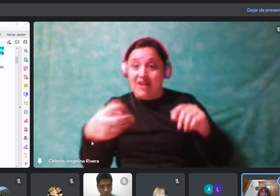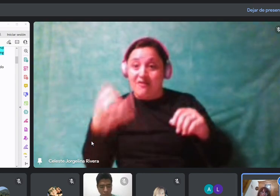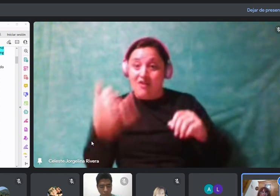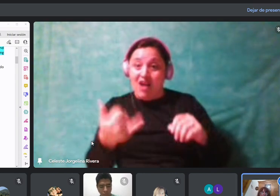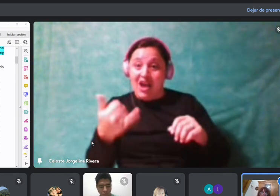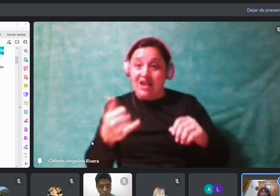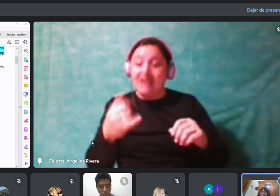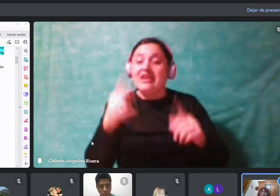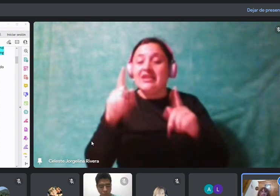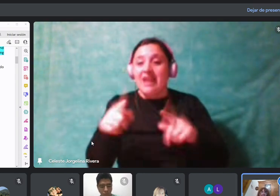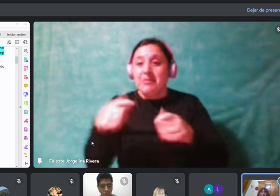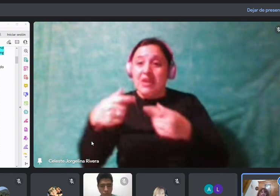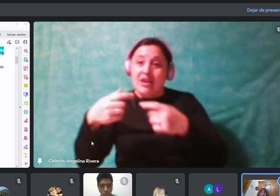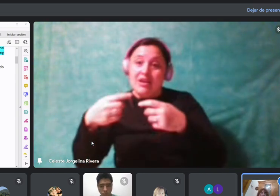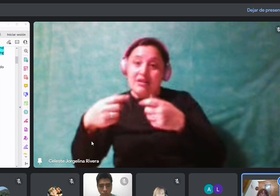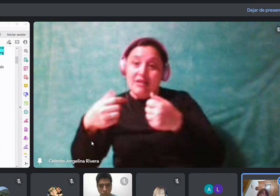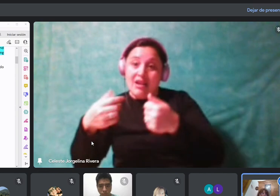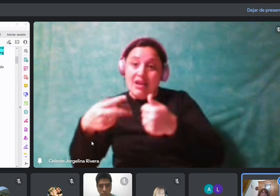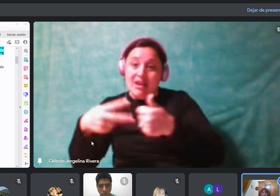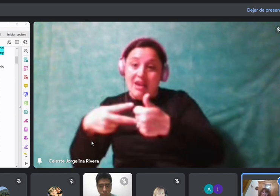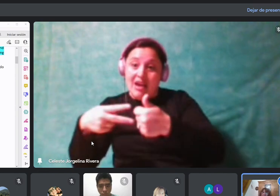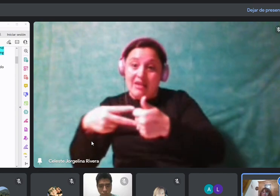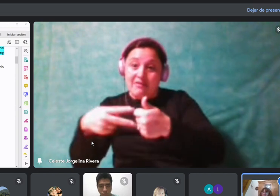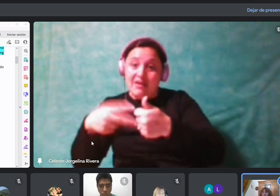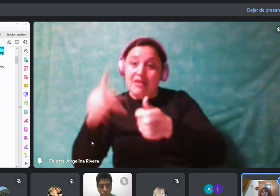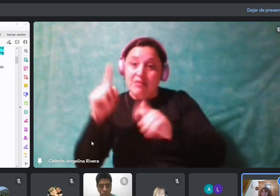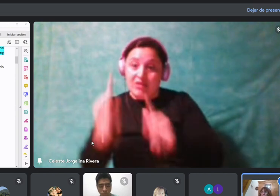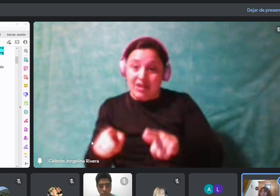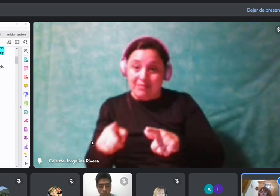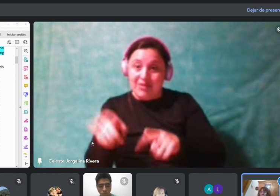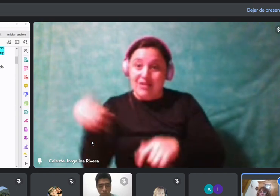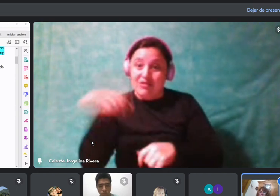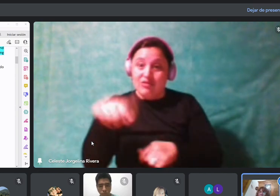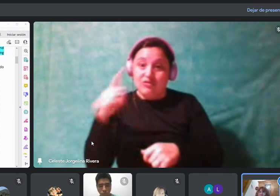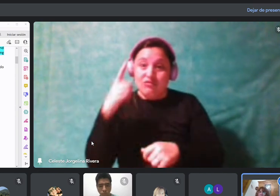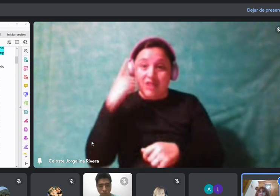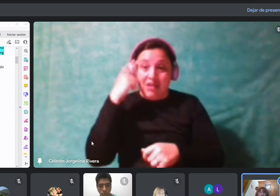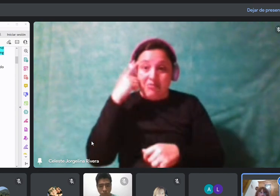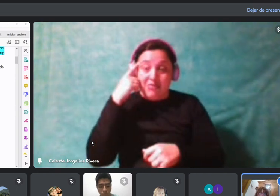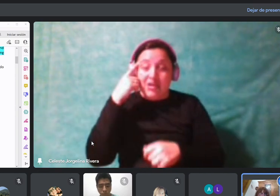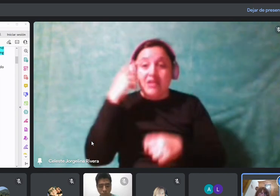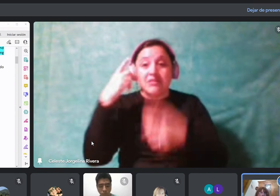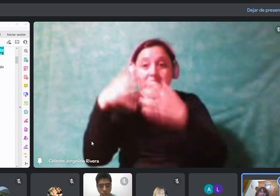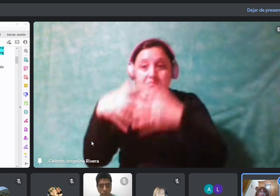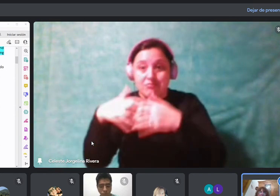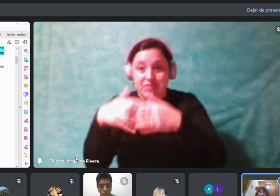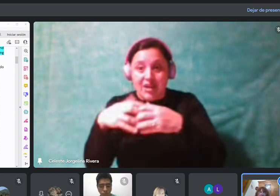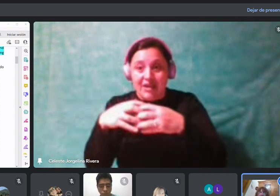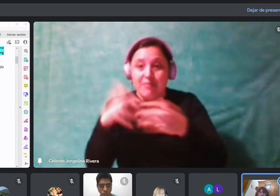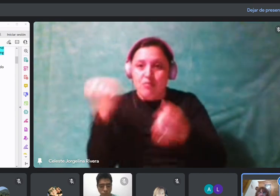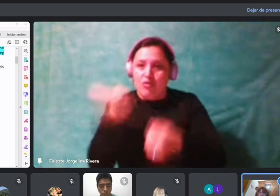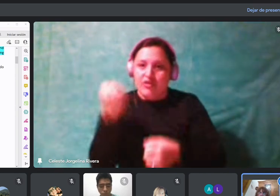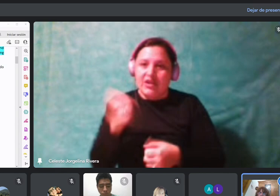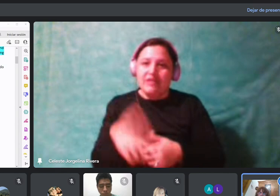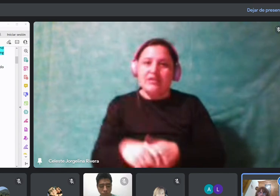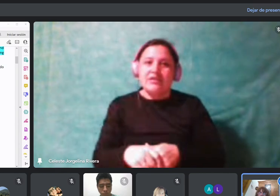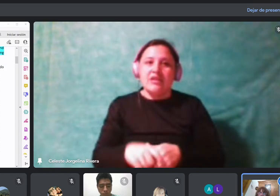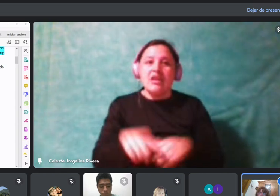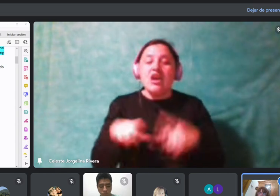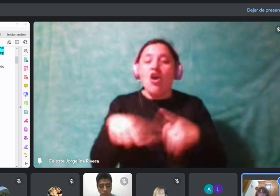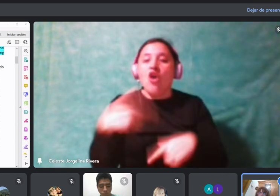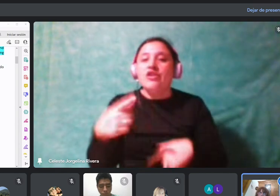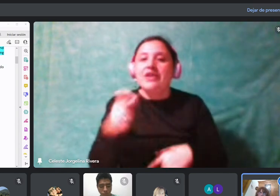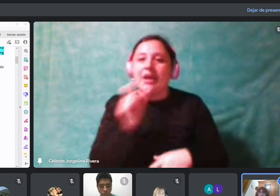verbos, ¿sí? Así que eso es importante. Bien. Después tenemos set. Ahí tendrían que fijarse en el